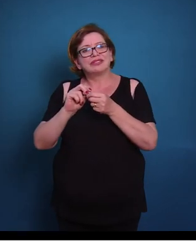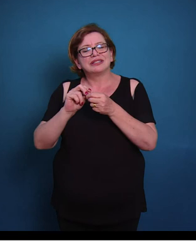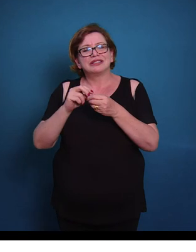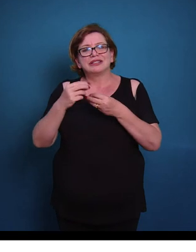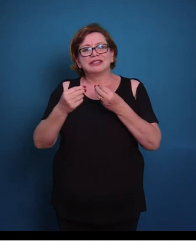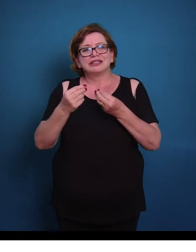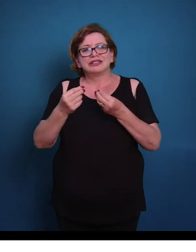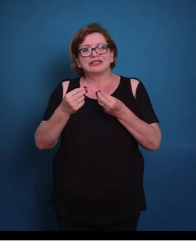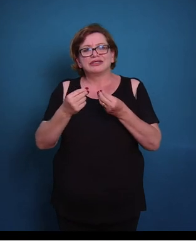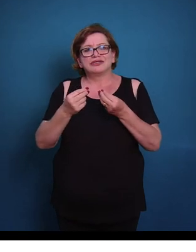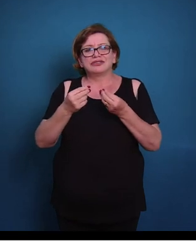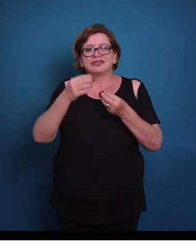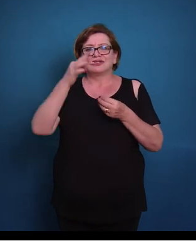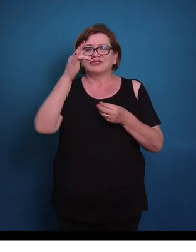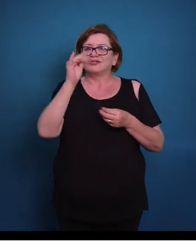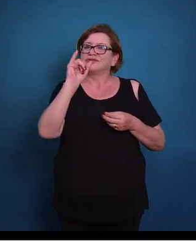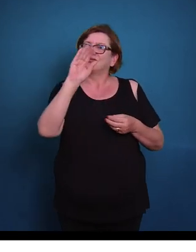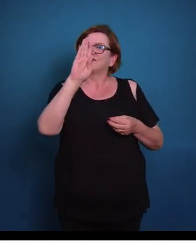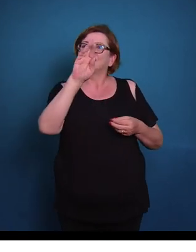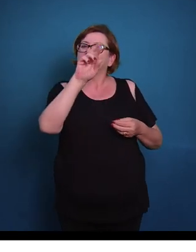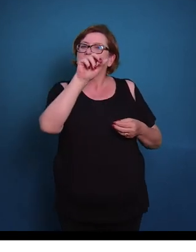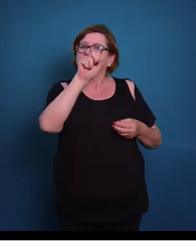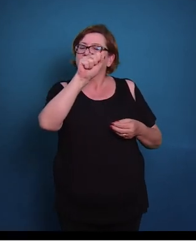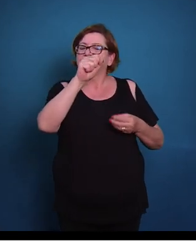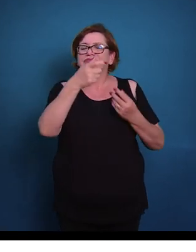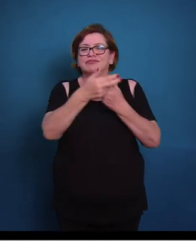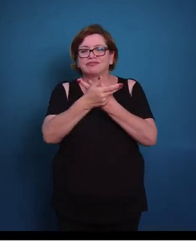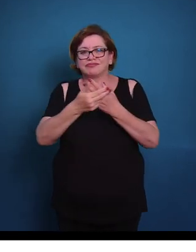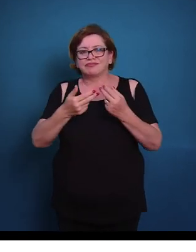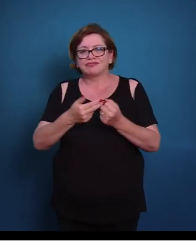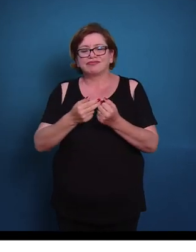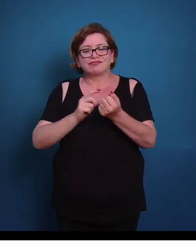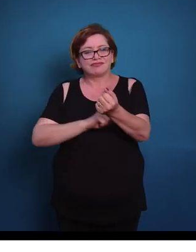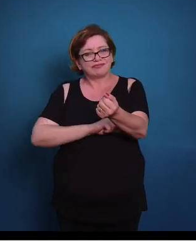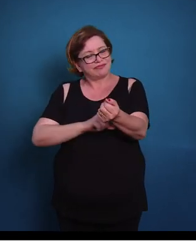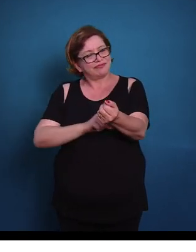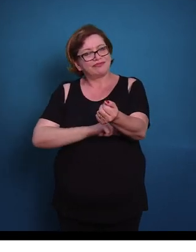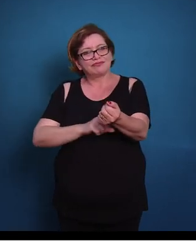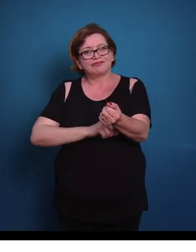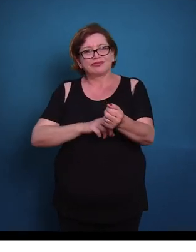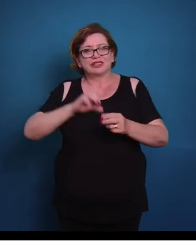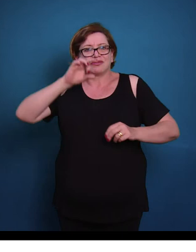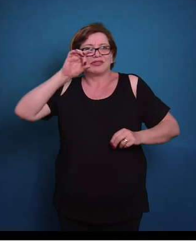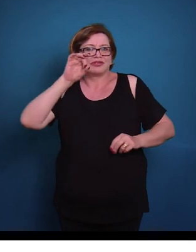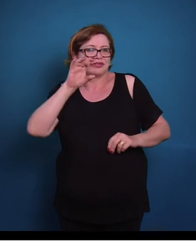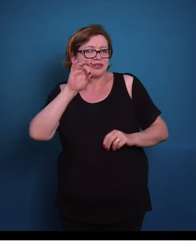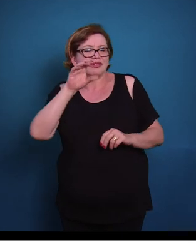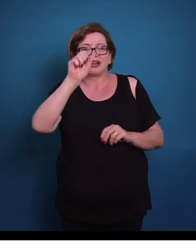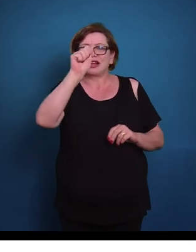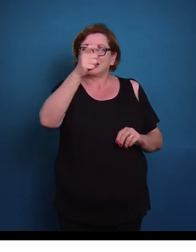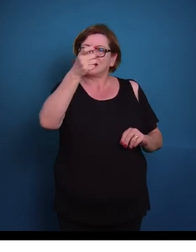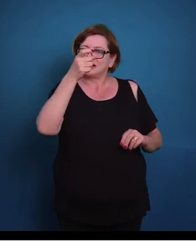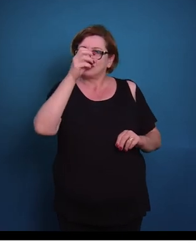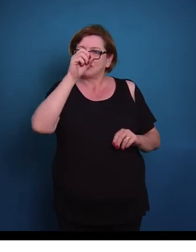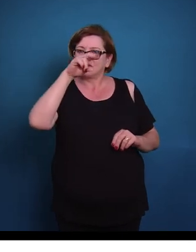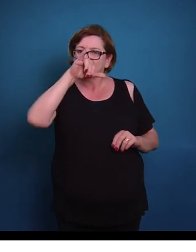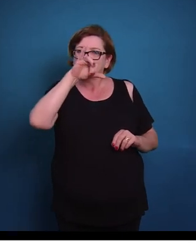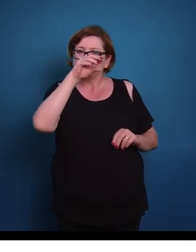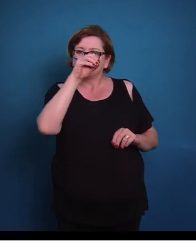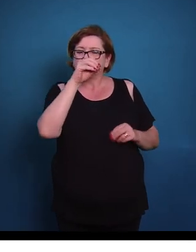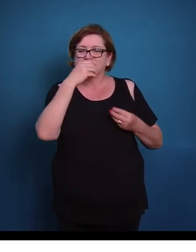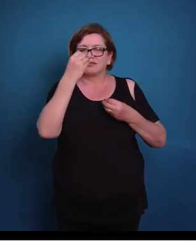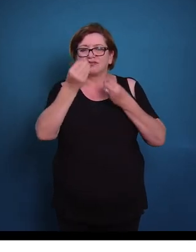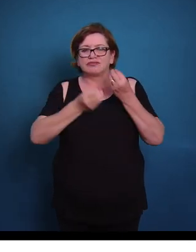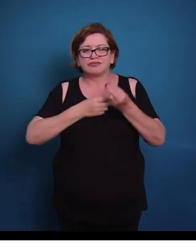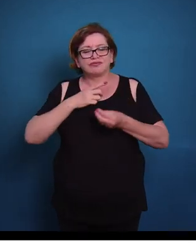fibras nervosas. Então essas fibras nervosas, os nervos, elas são formadas somente pelo axônio. E